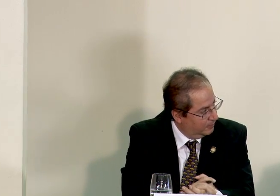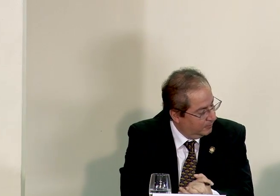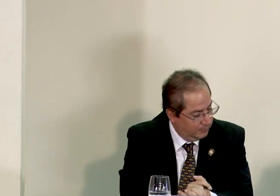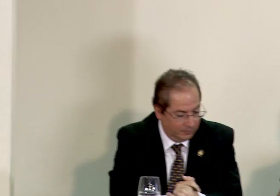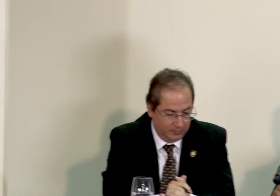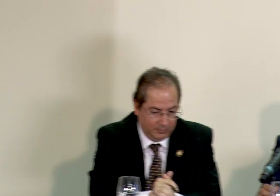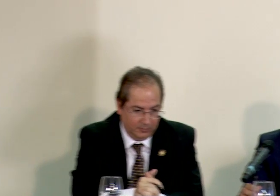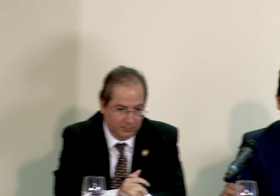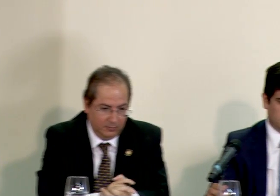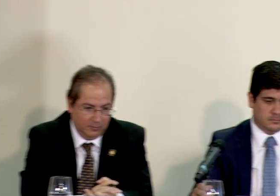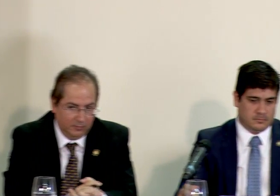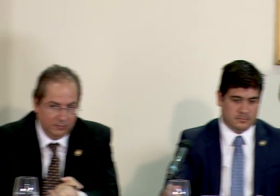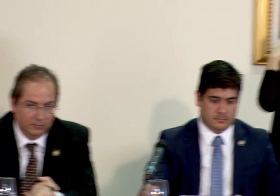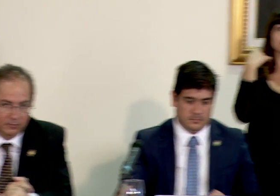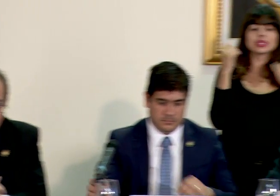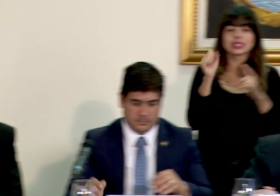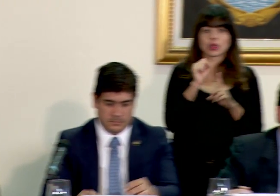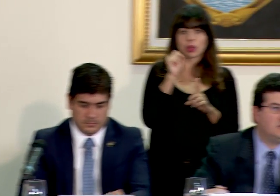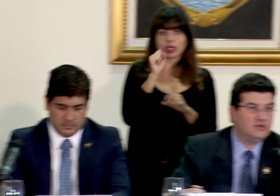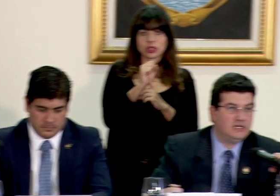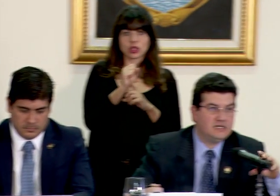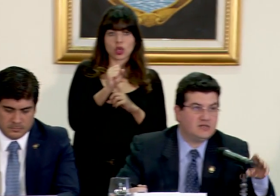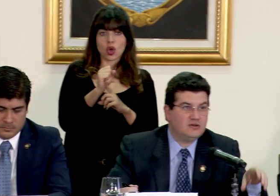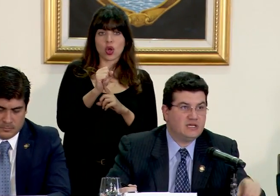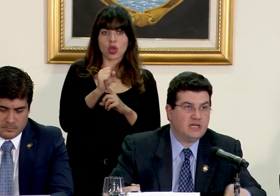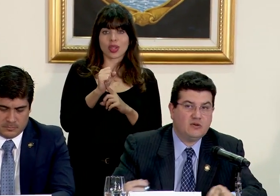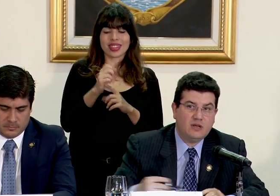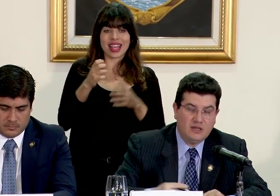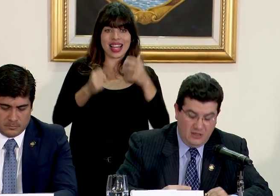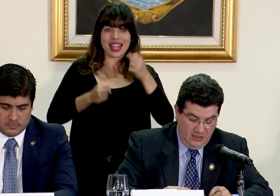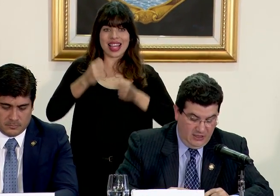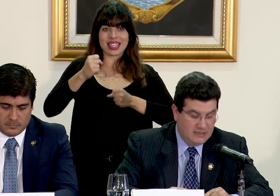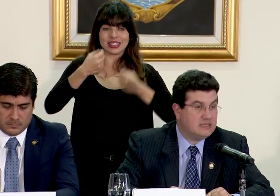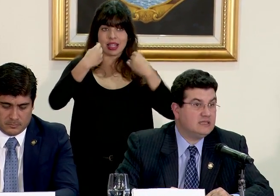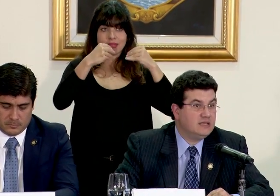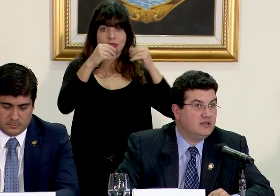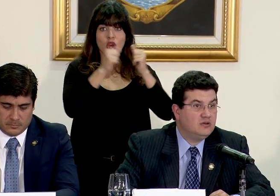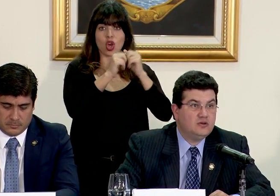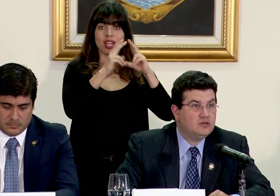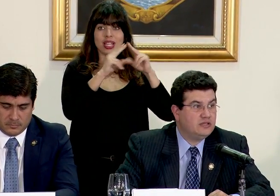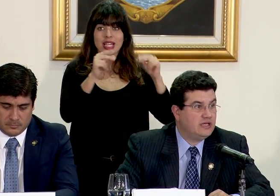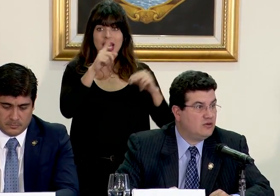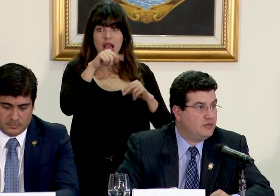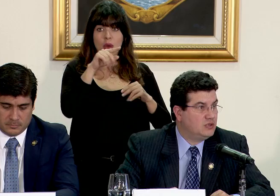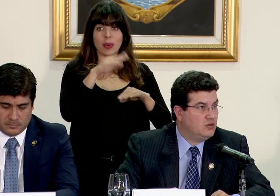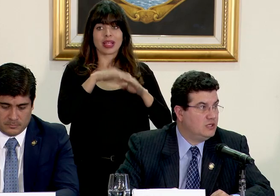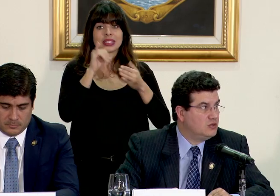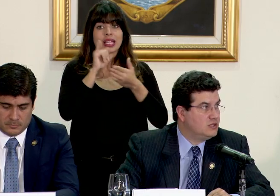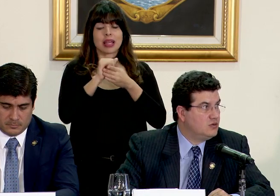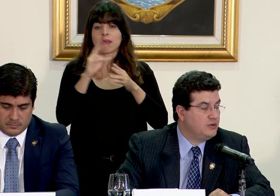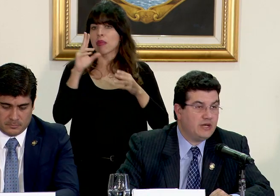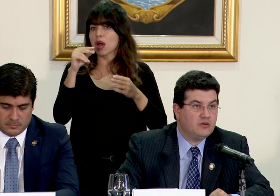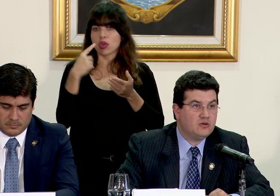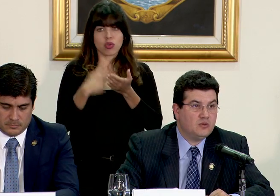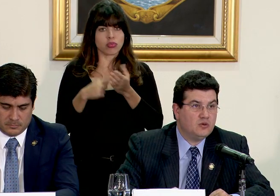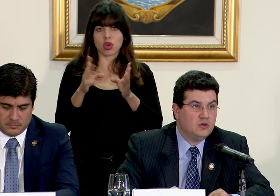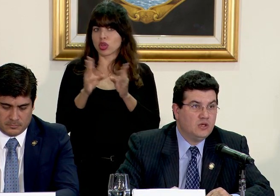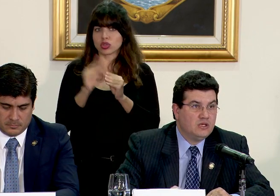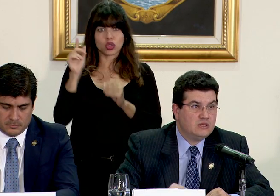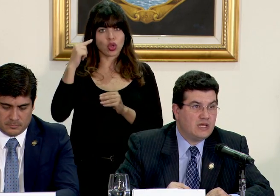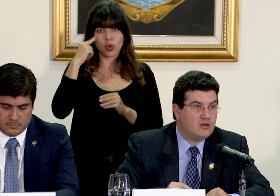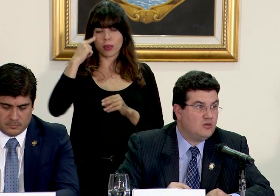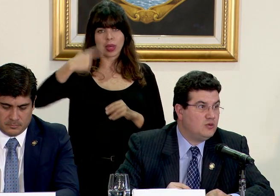la la situación del comercio de leche con nicaragua en ese sentido no se comentó en el consejo de gobierno